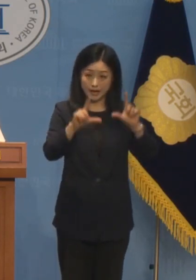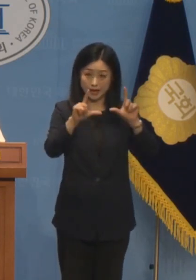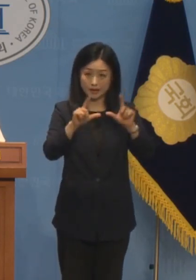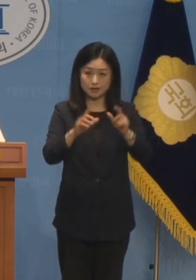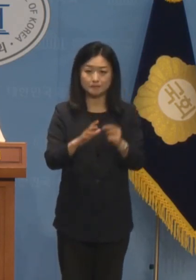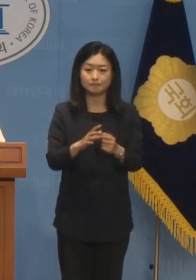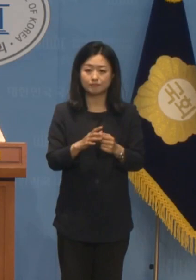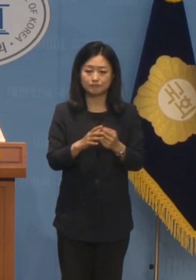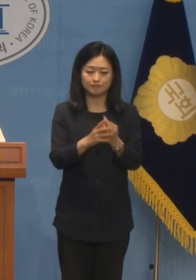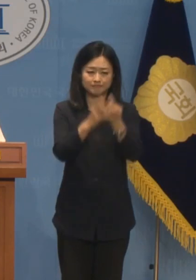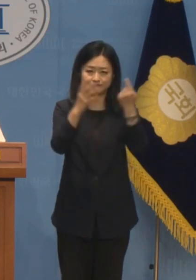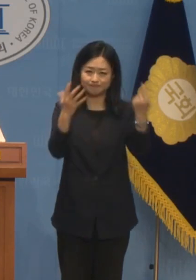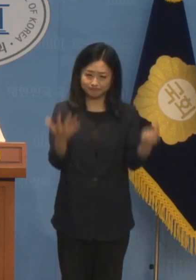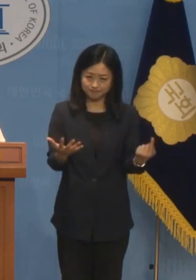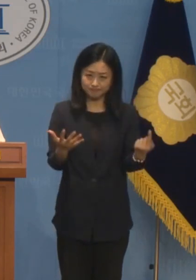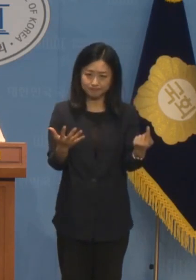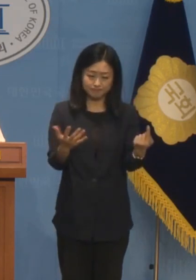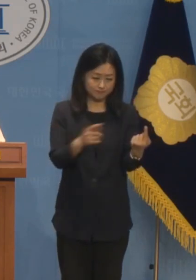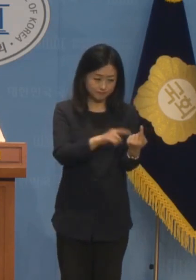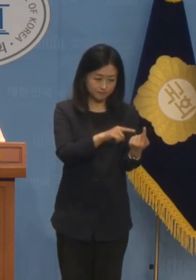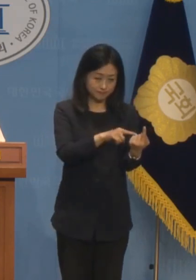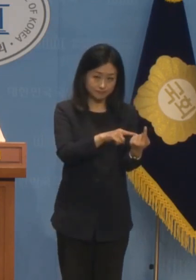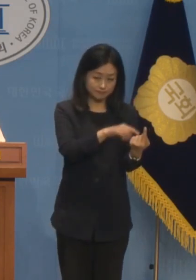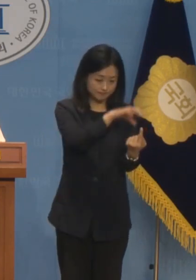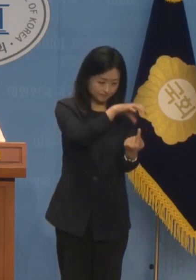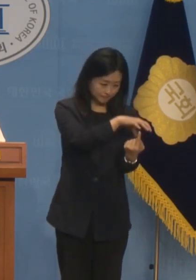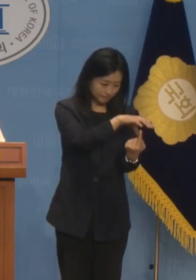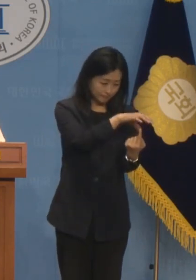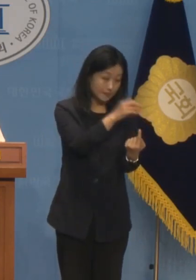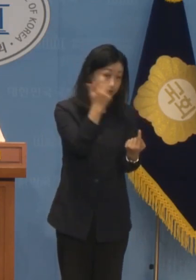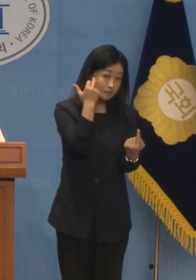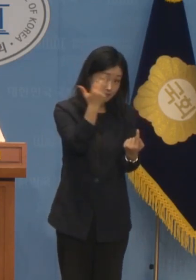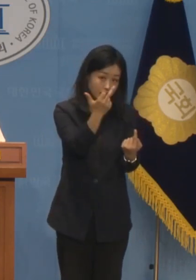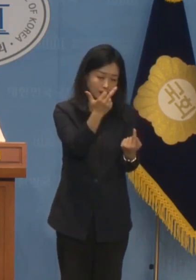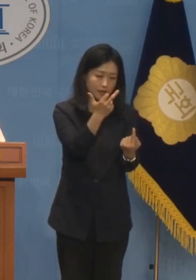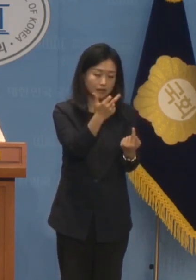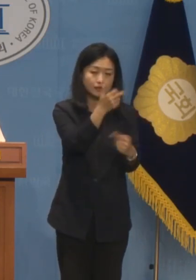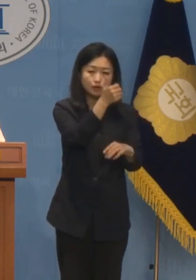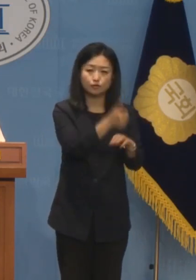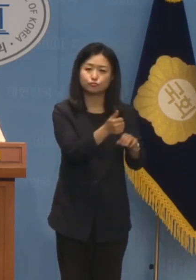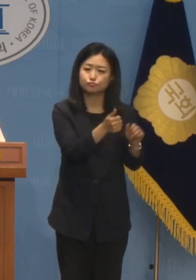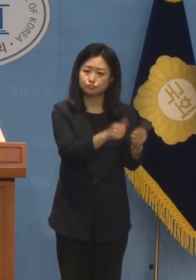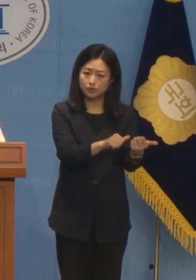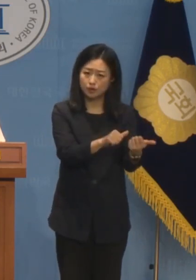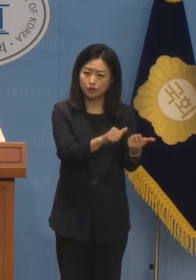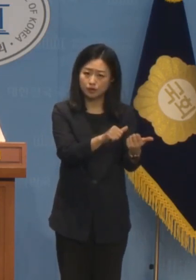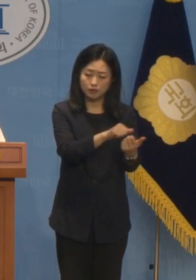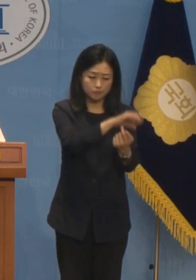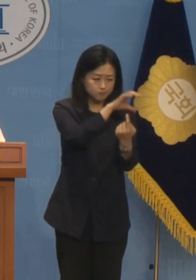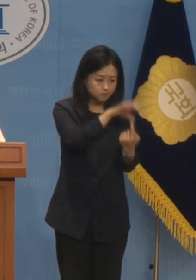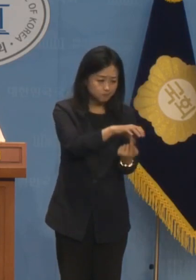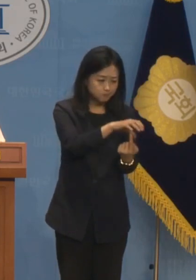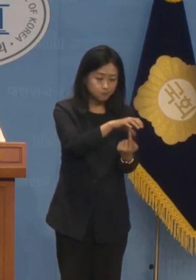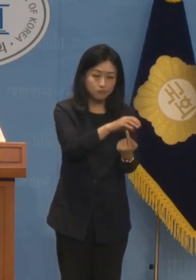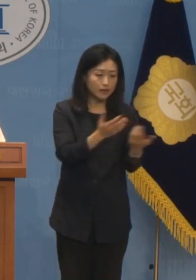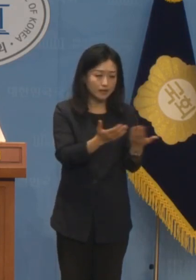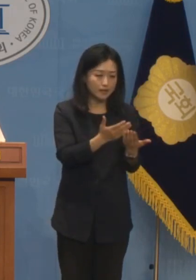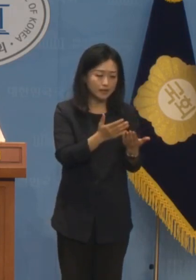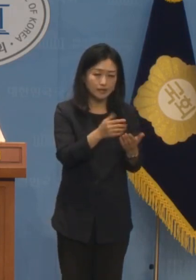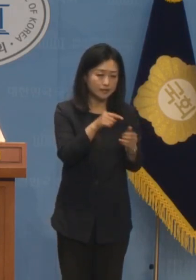조치됐고 17일 만에 목숨을 잃었습니다 격리 기간 동안 근무는 열회,